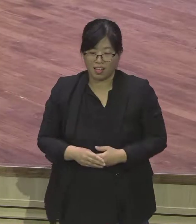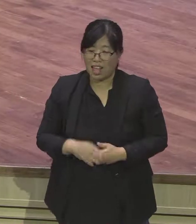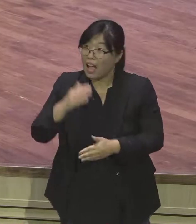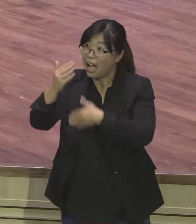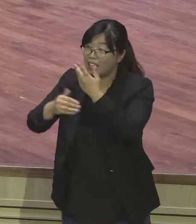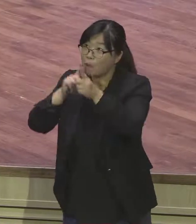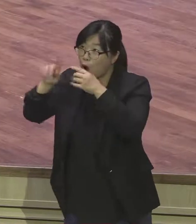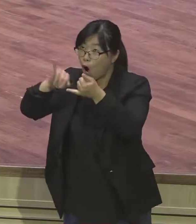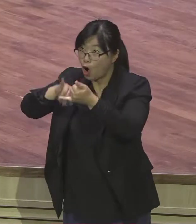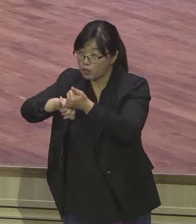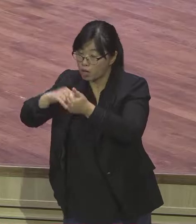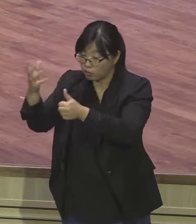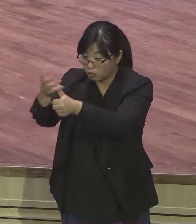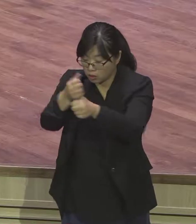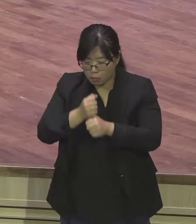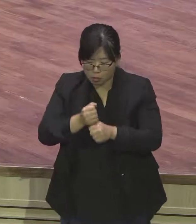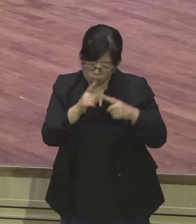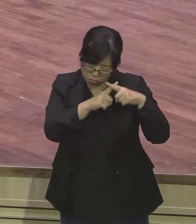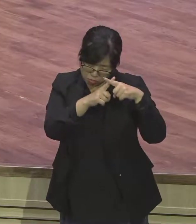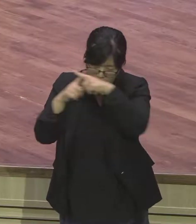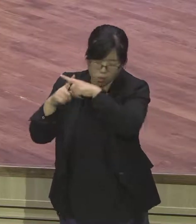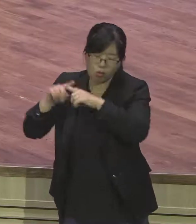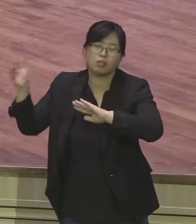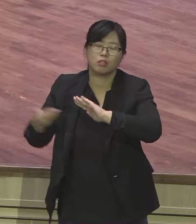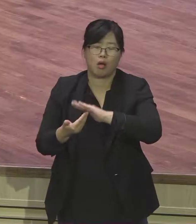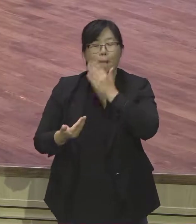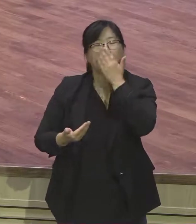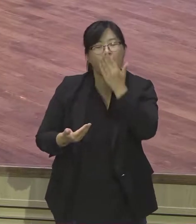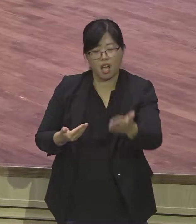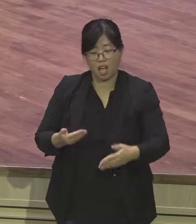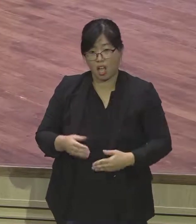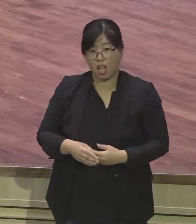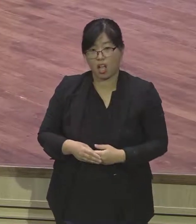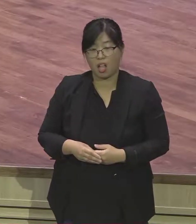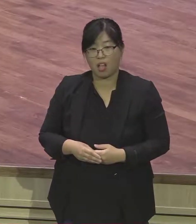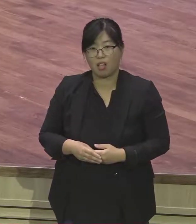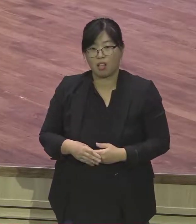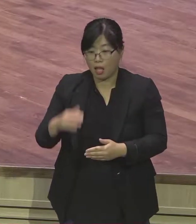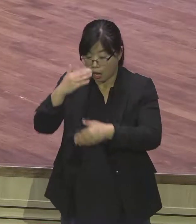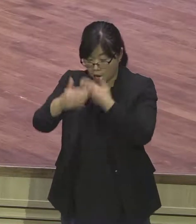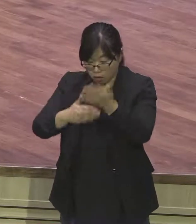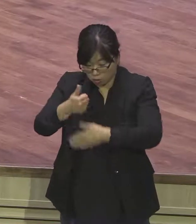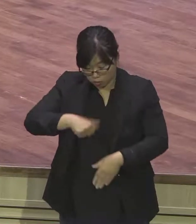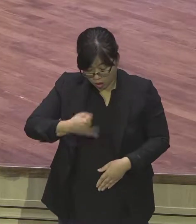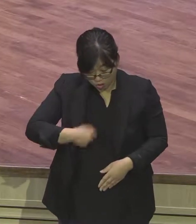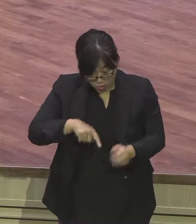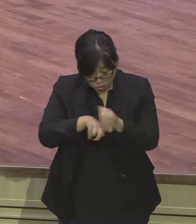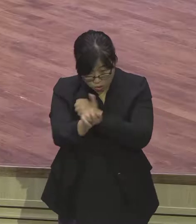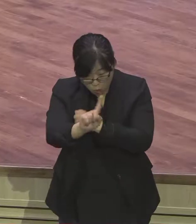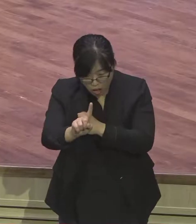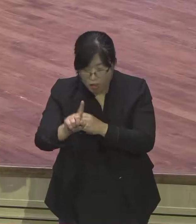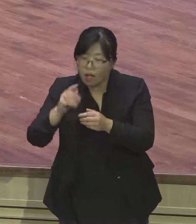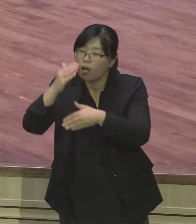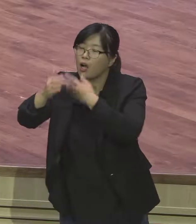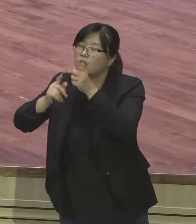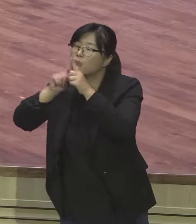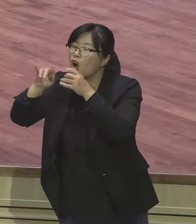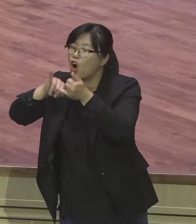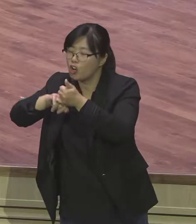하나님의 사랑 그러면 은약 잡은 자를 말합니다 특별히 본문을